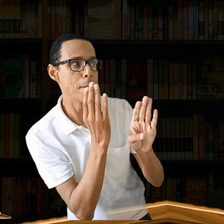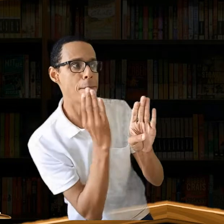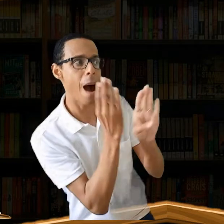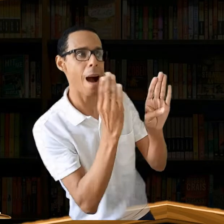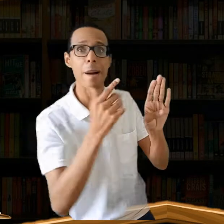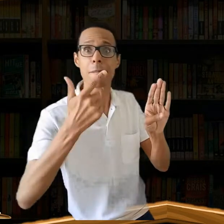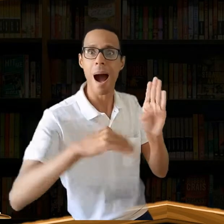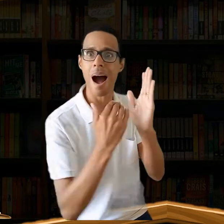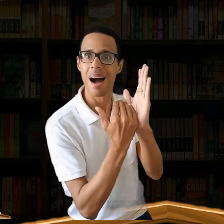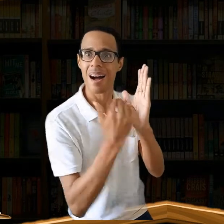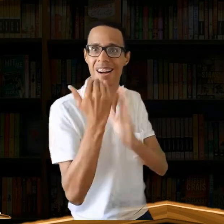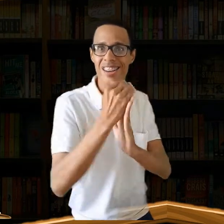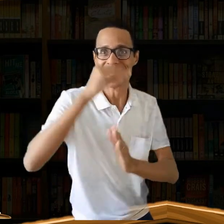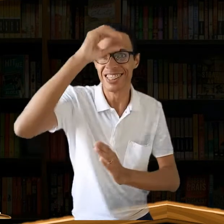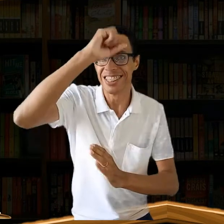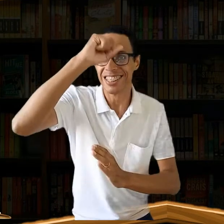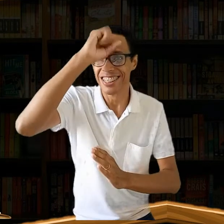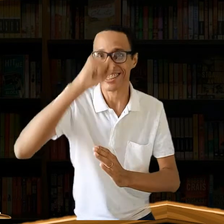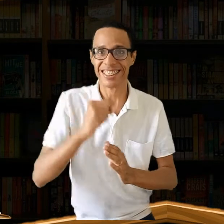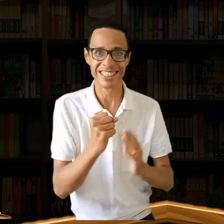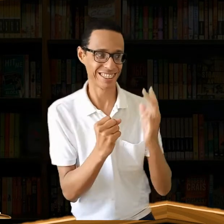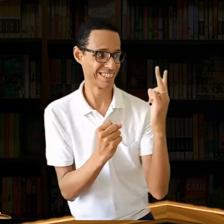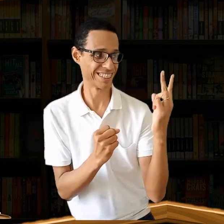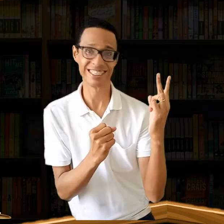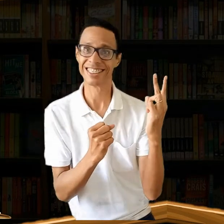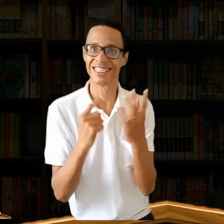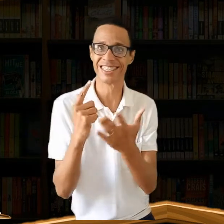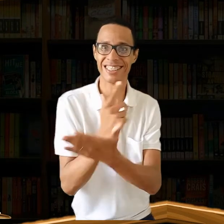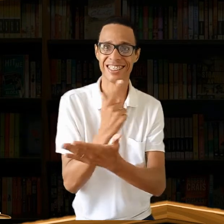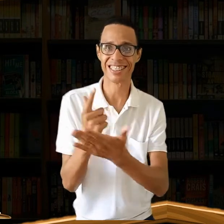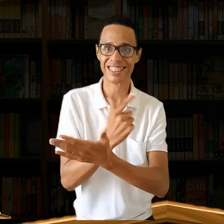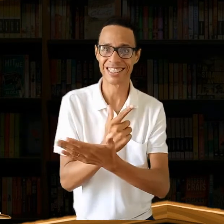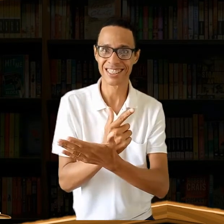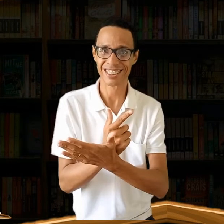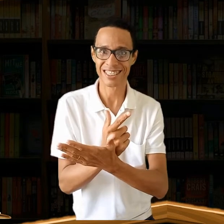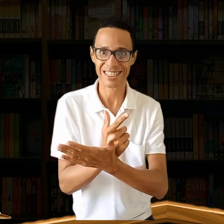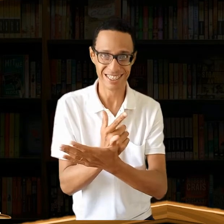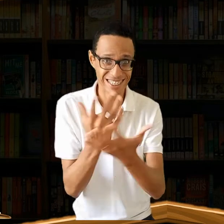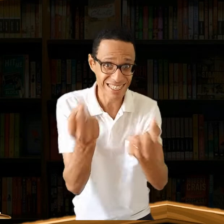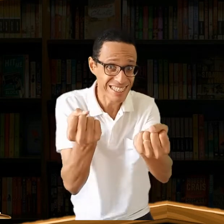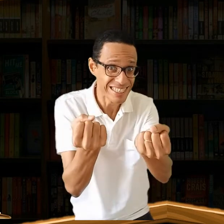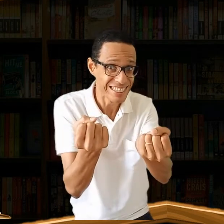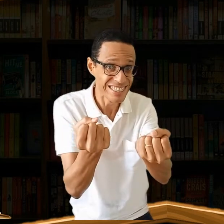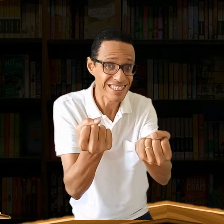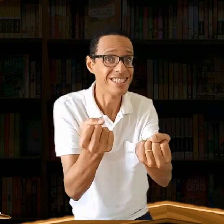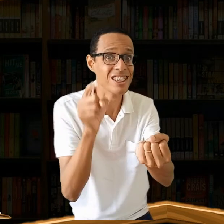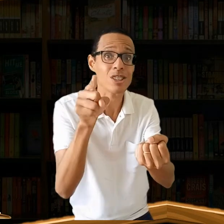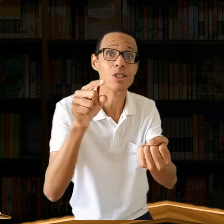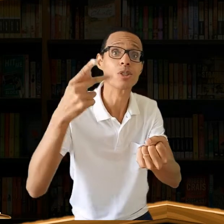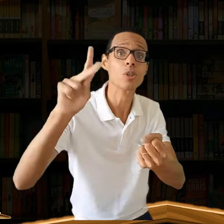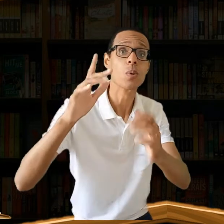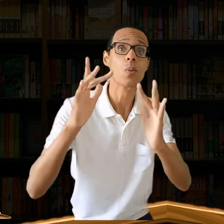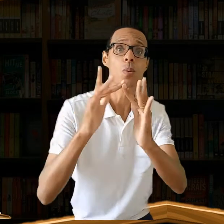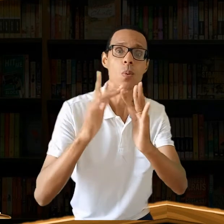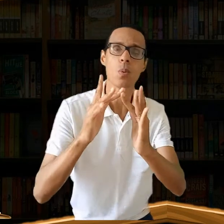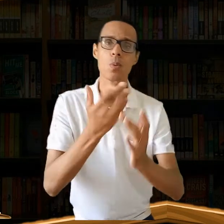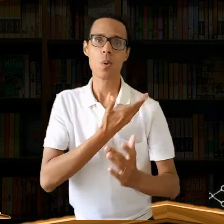mais detalhes sobre essas duas obras. Vai perder? Compartilhe